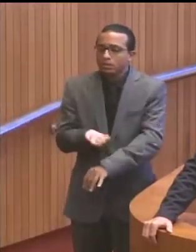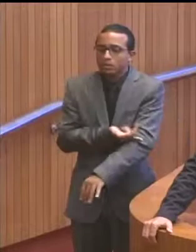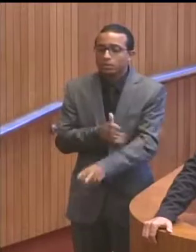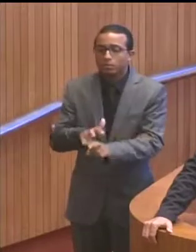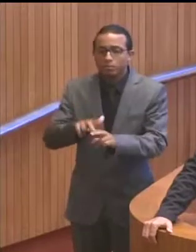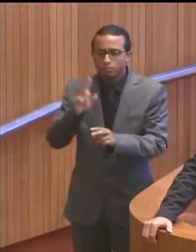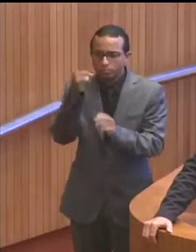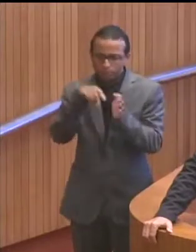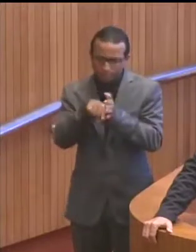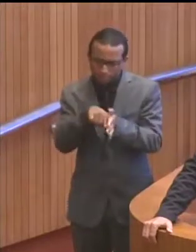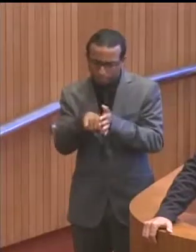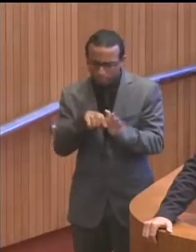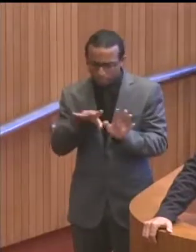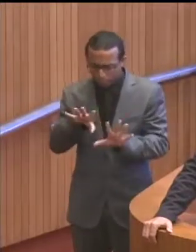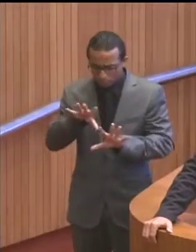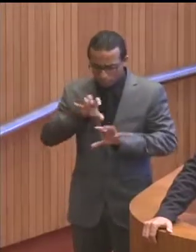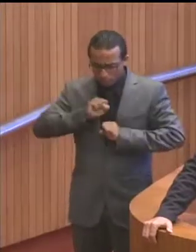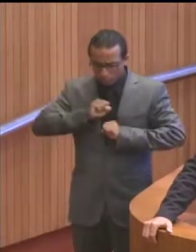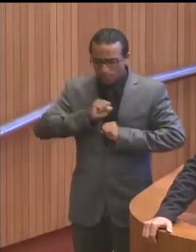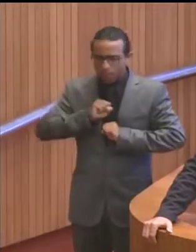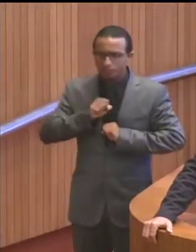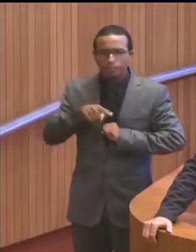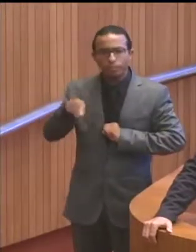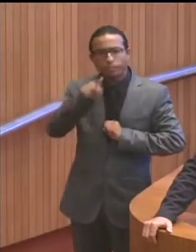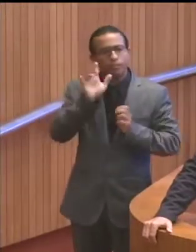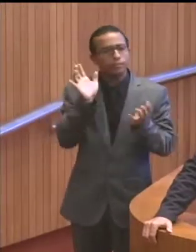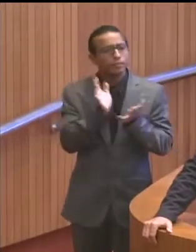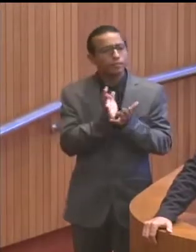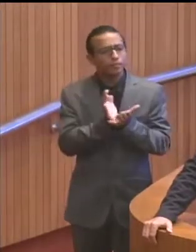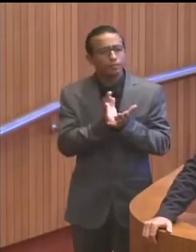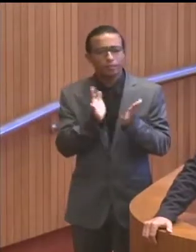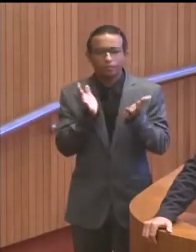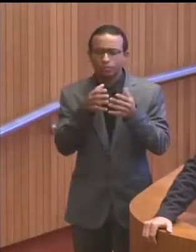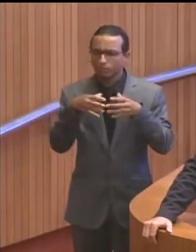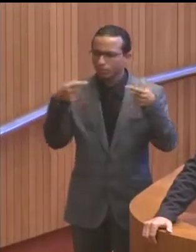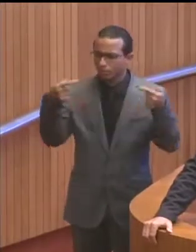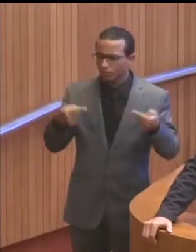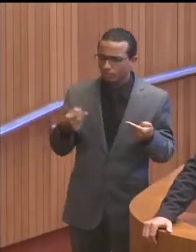leva as mentes daqui da oposição a ficar embevecida,